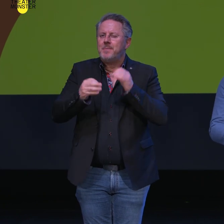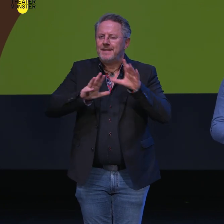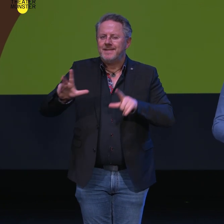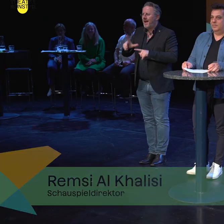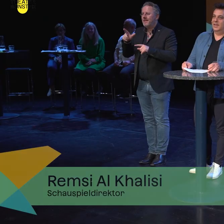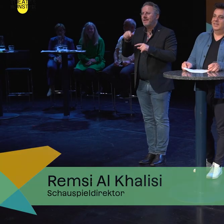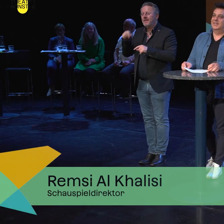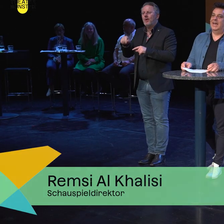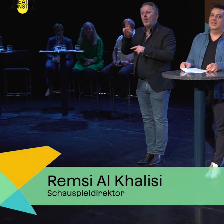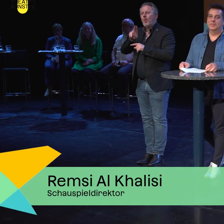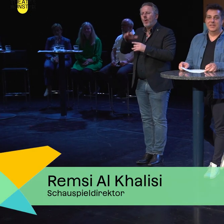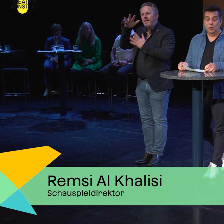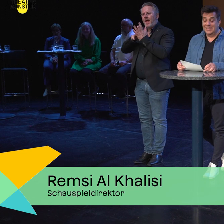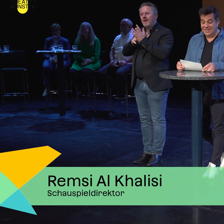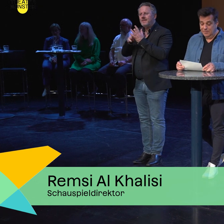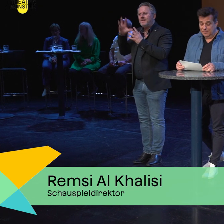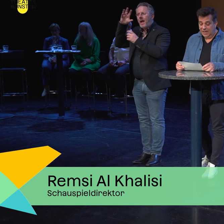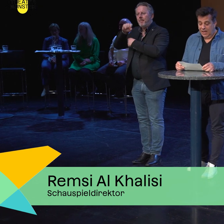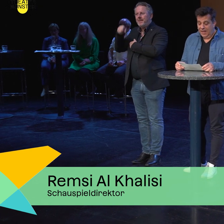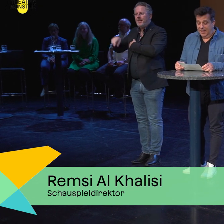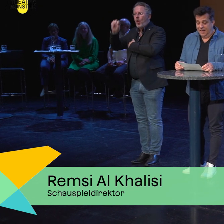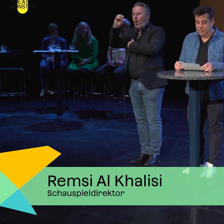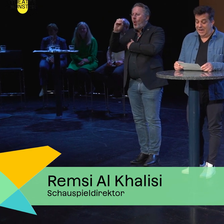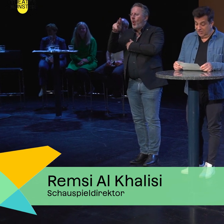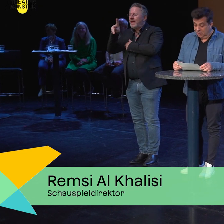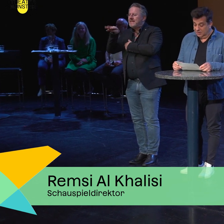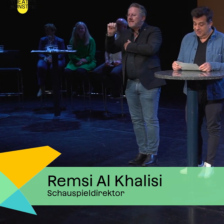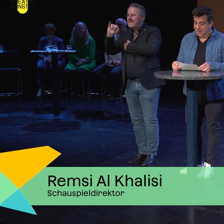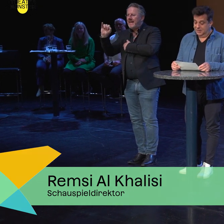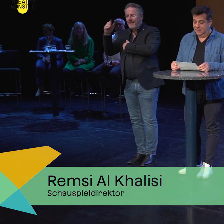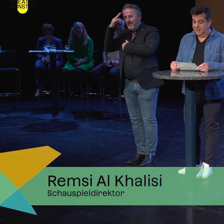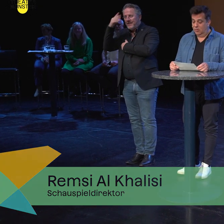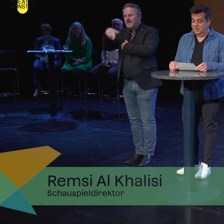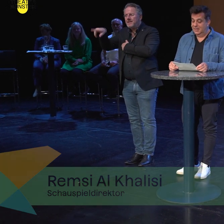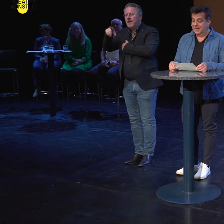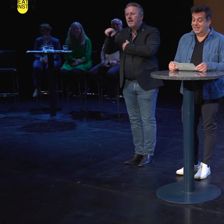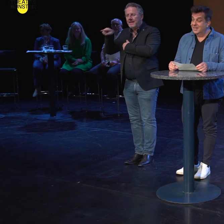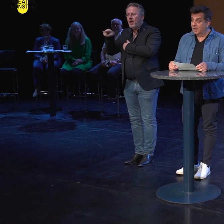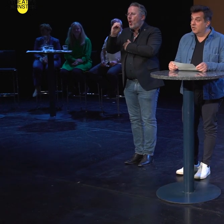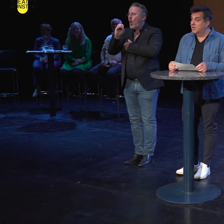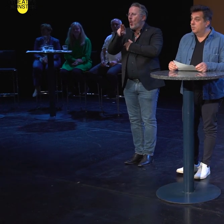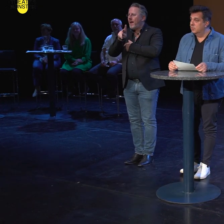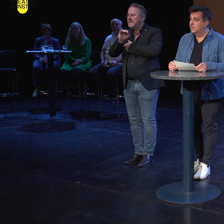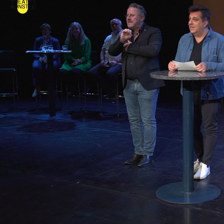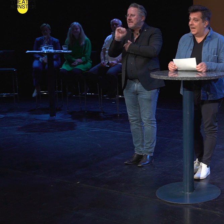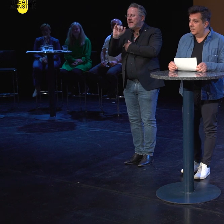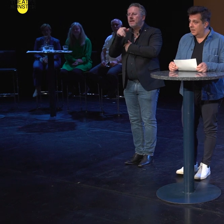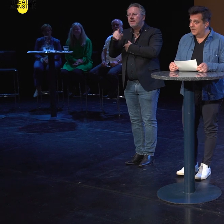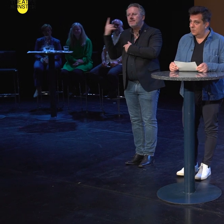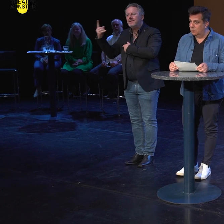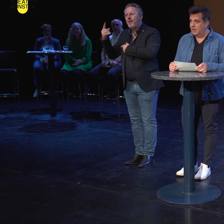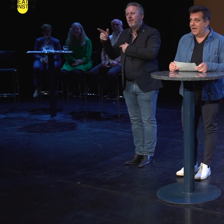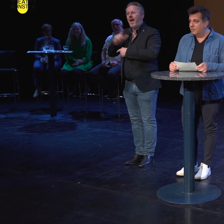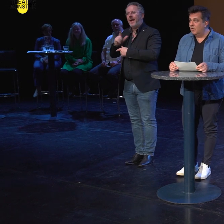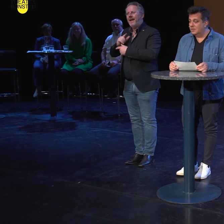Urtext des Abendländischen Theaters mit der Orestie von Aischilos. Die Orestie erzählt ja von den Bürden, die die eine